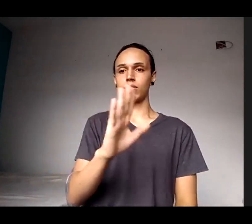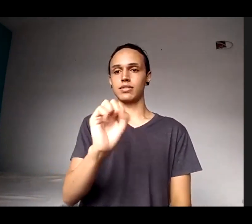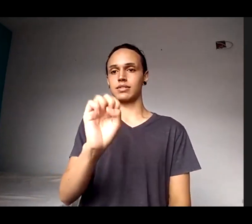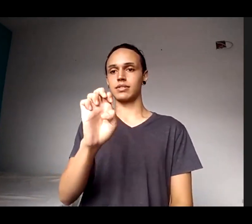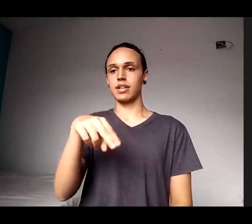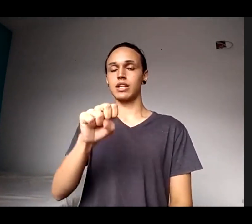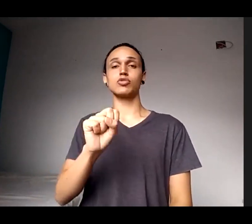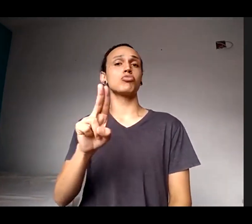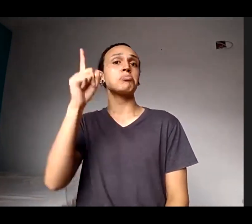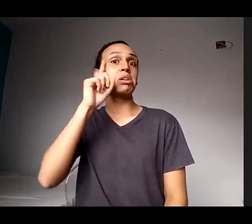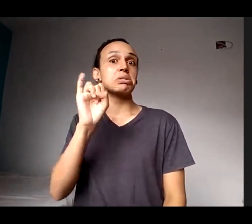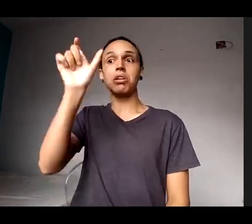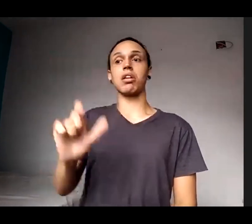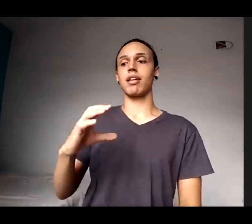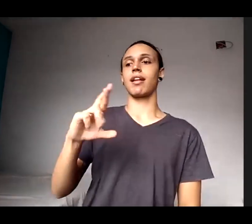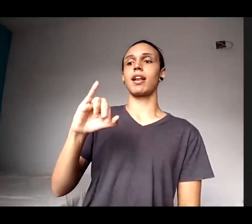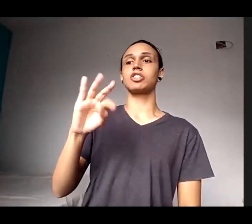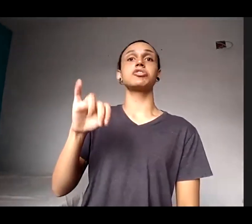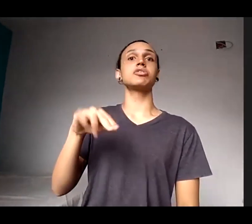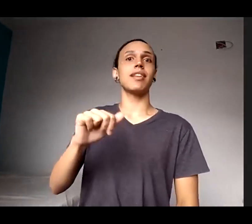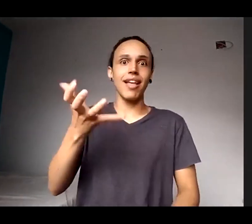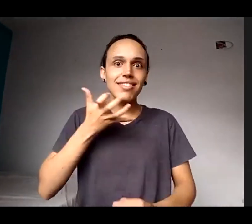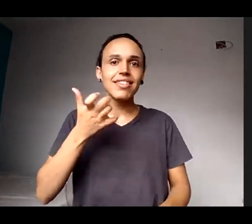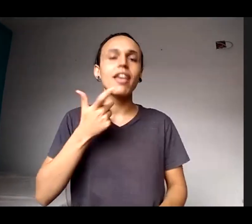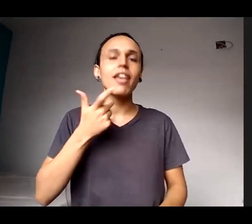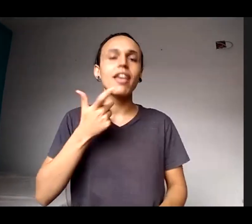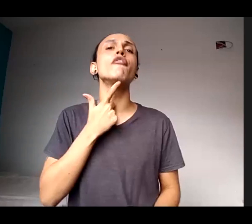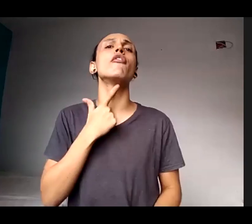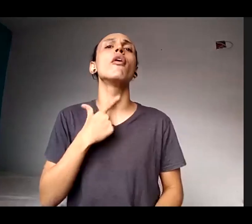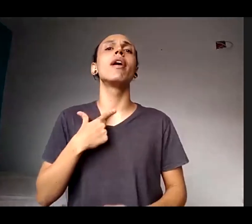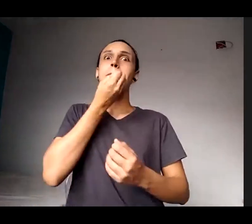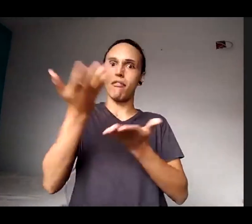mensagem de boas-vindas e comentar. Obrigada.